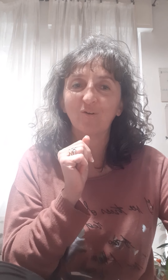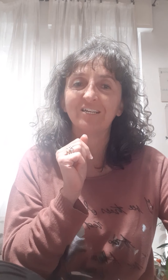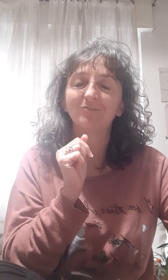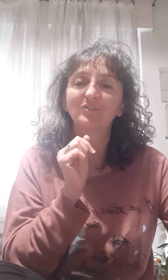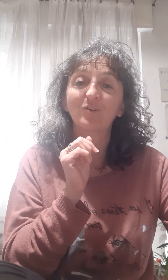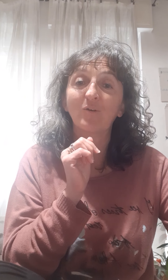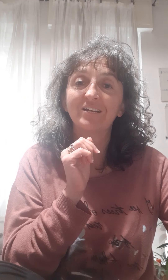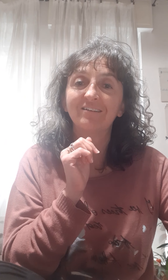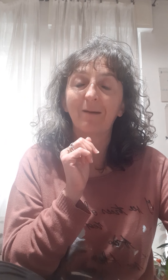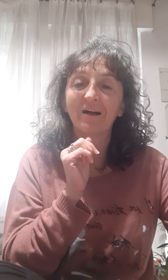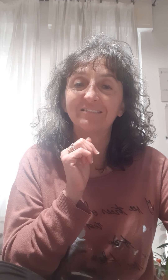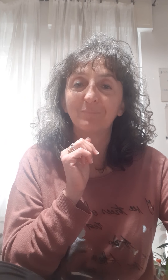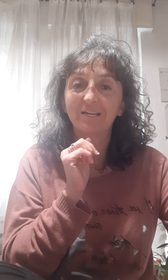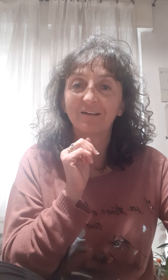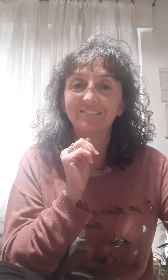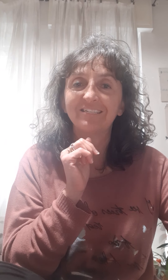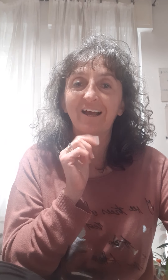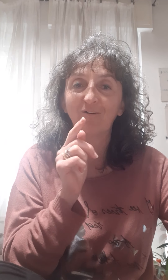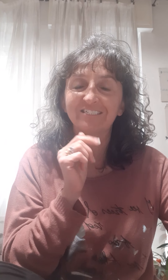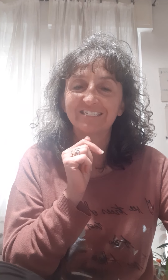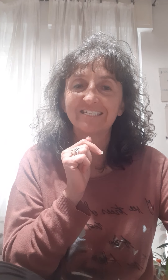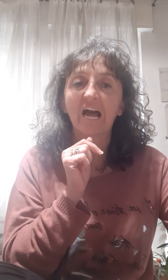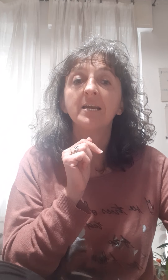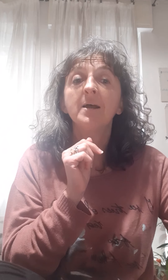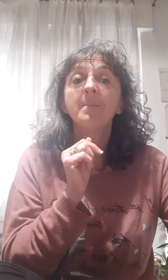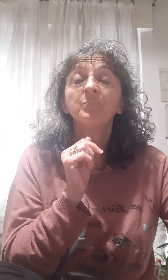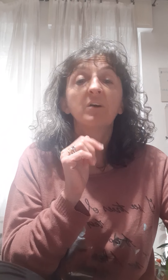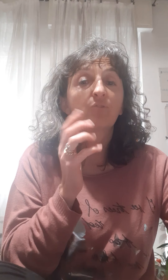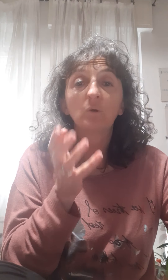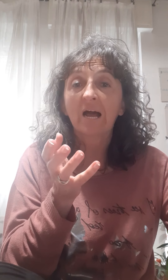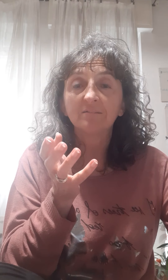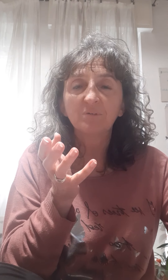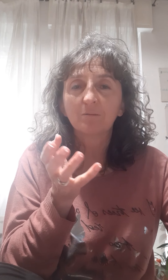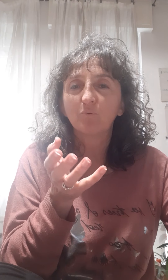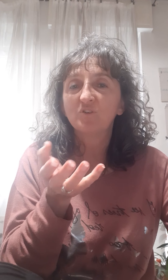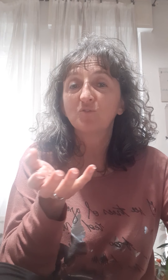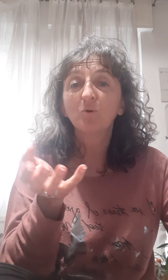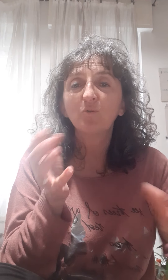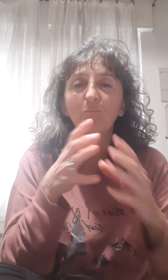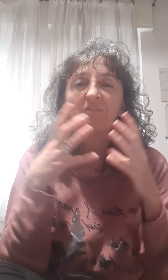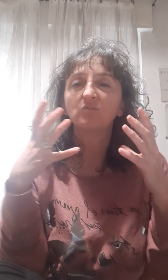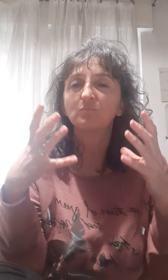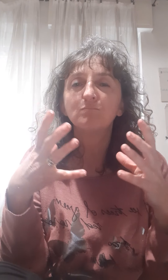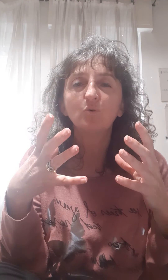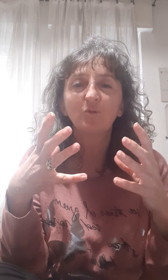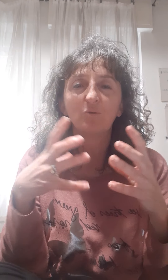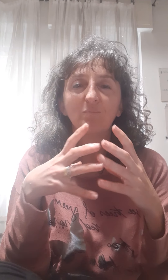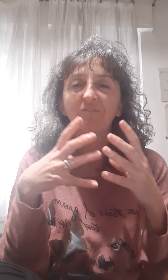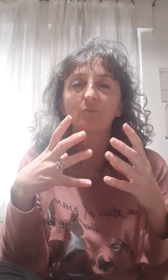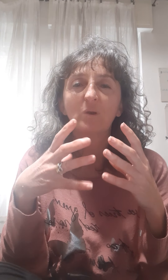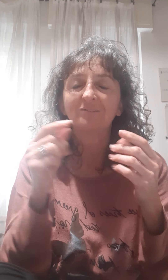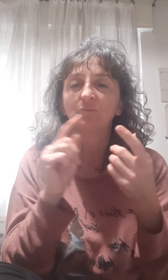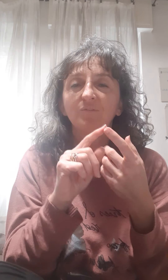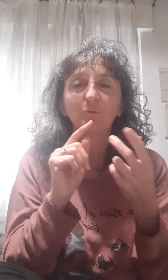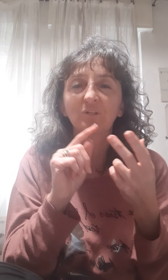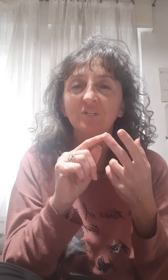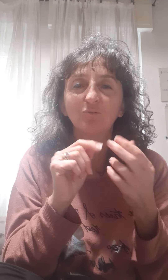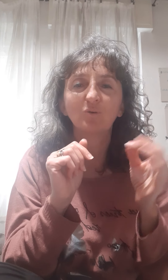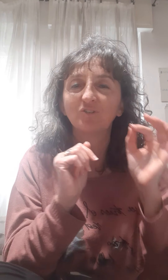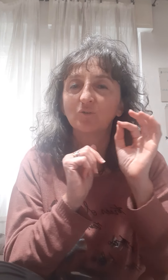nostri oli amati, benati, oli essenziali. Frullati, per esempio gli smoothie, un bel frullato di frutte e verdure, ci